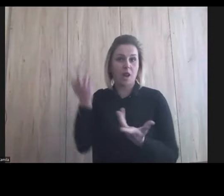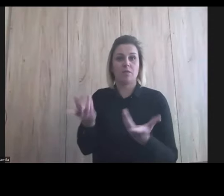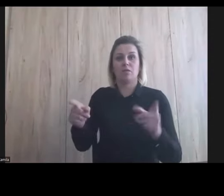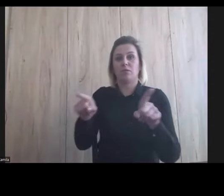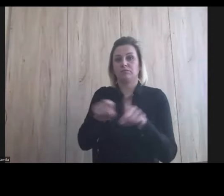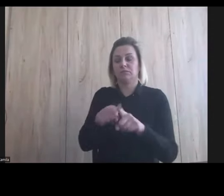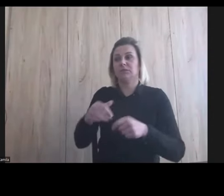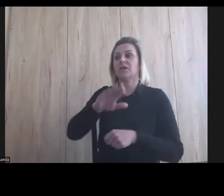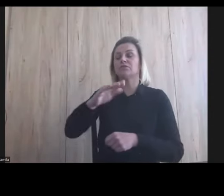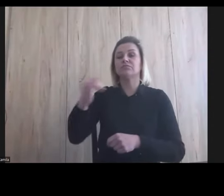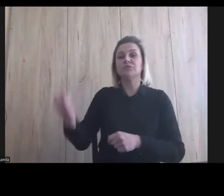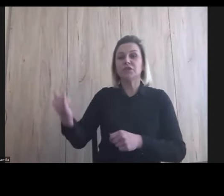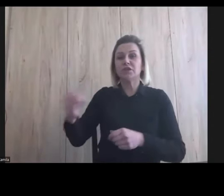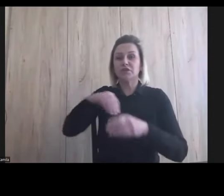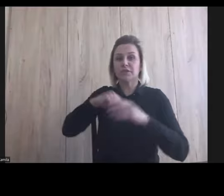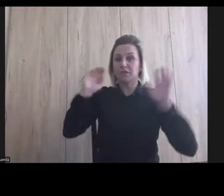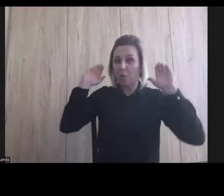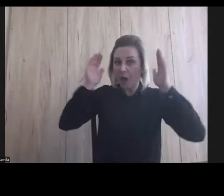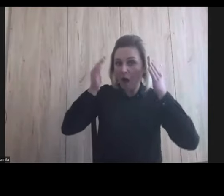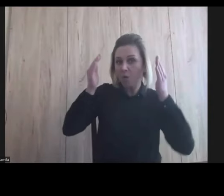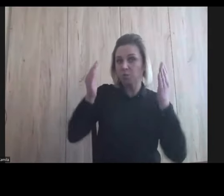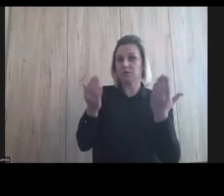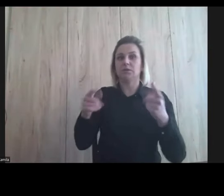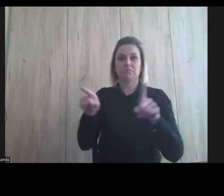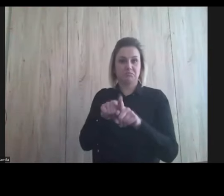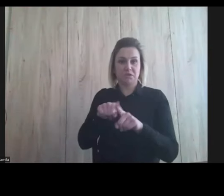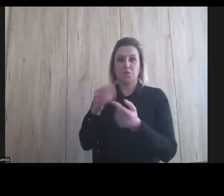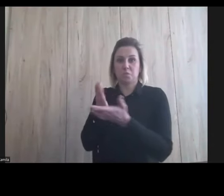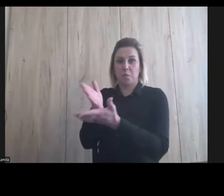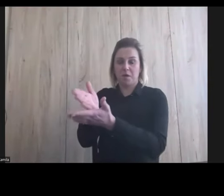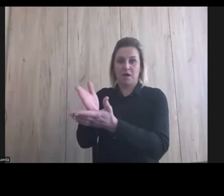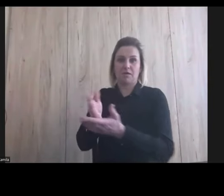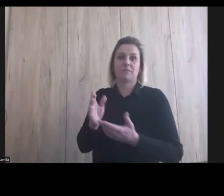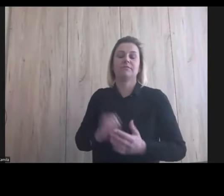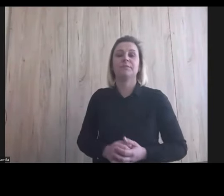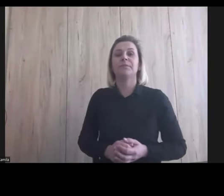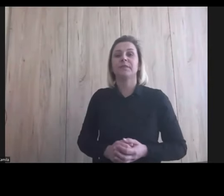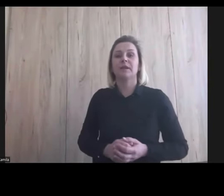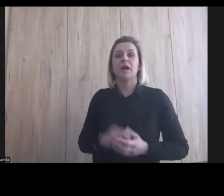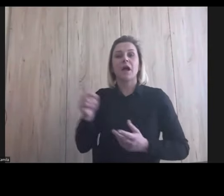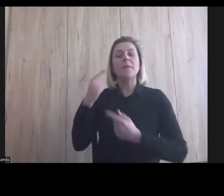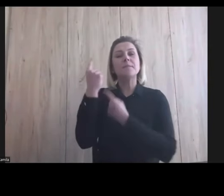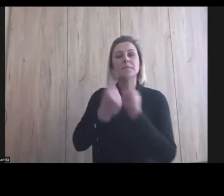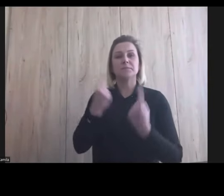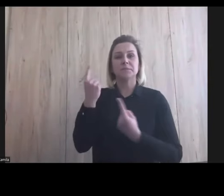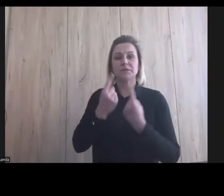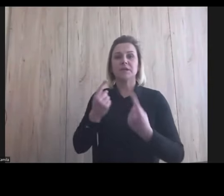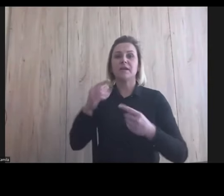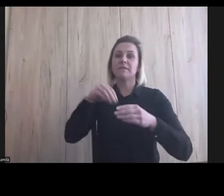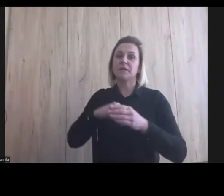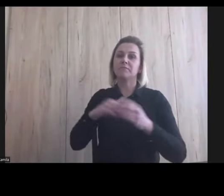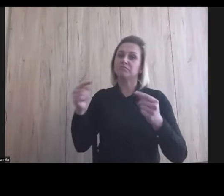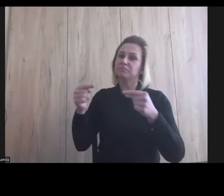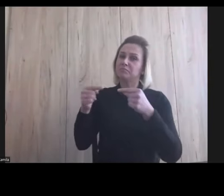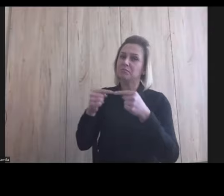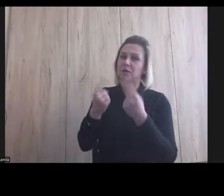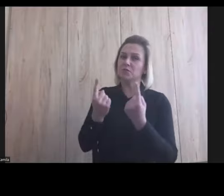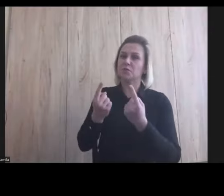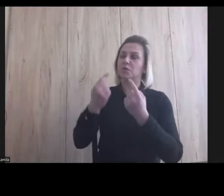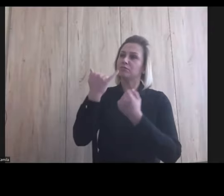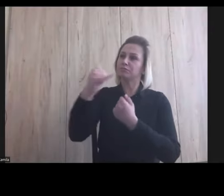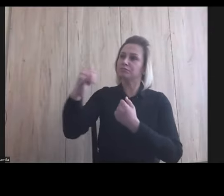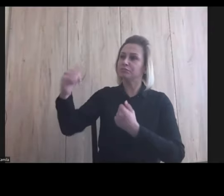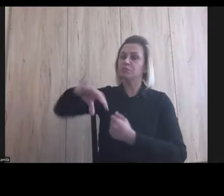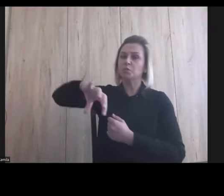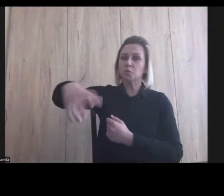z spektrum autyzmu, dla których to jest świetne narzędzie. I właśnie też tak myślę, że pod kątem zastosowania do różnych grup